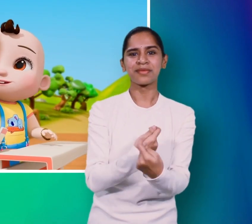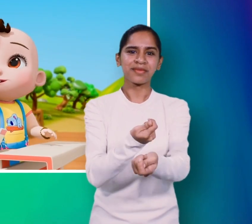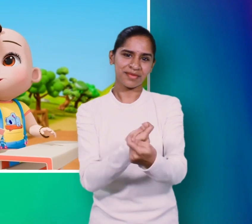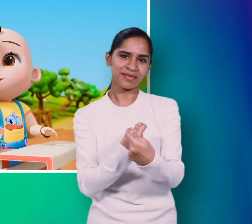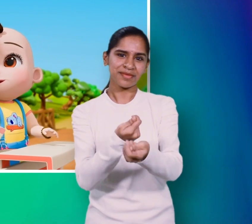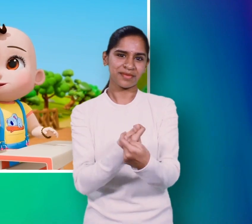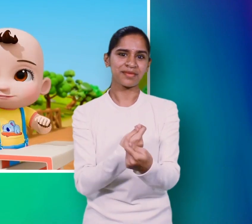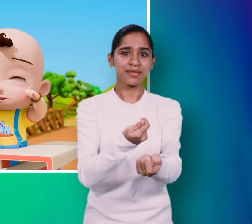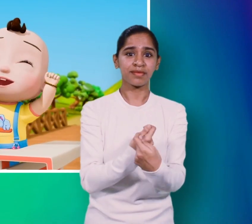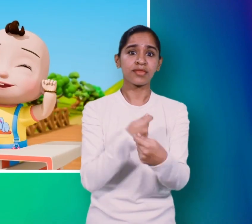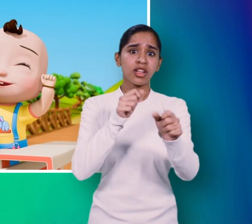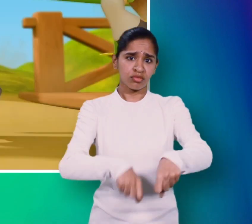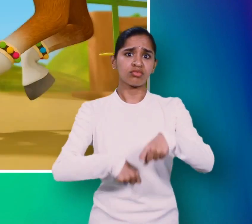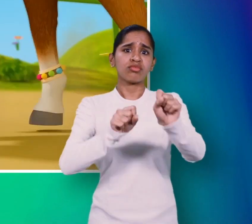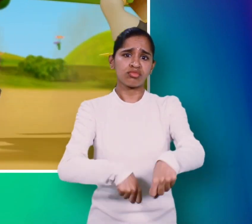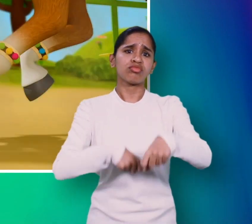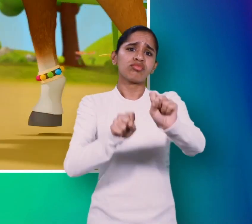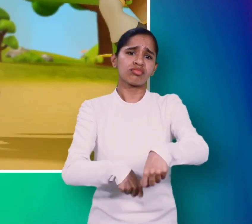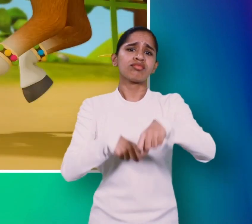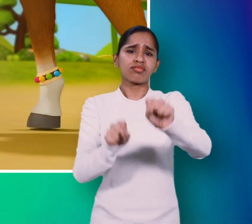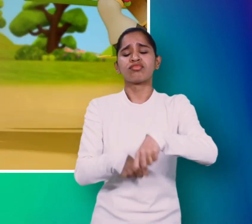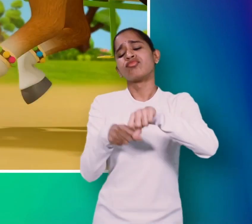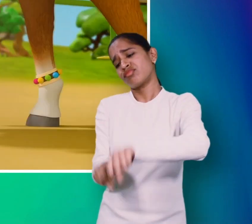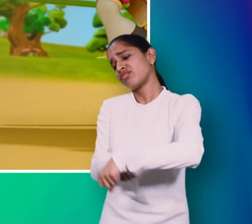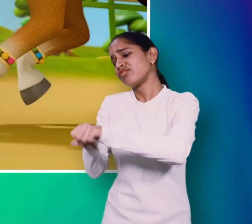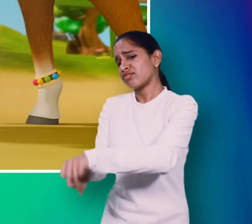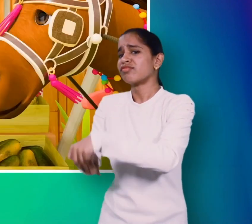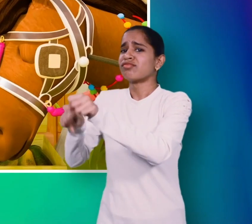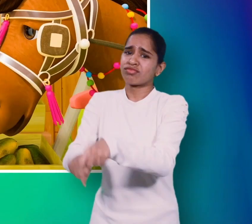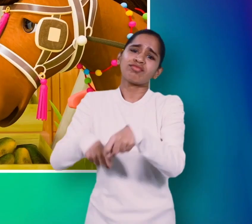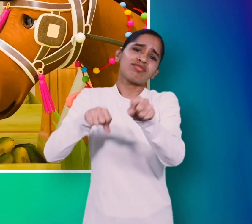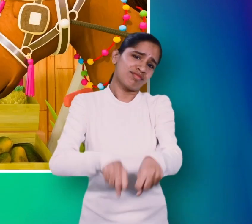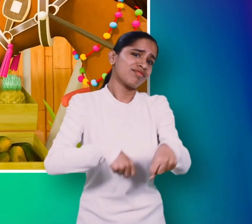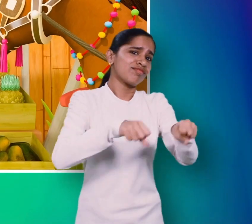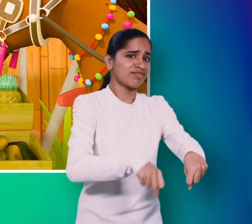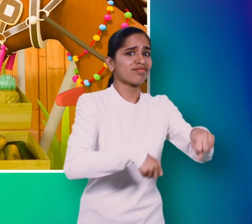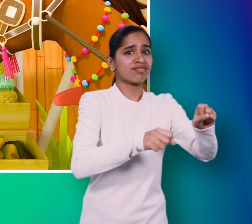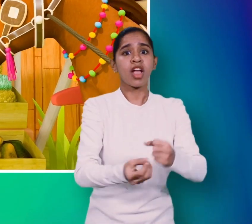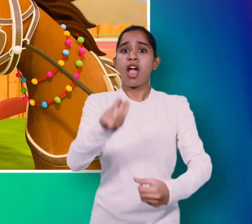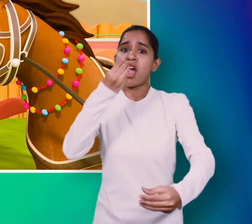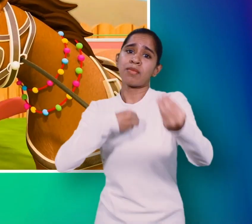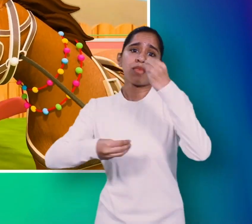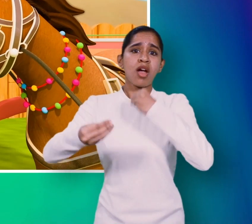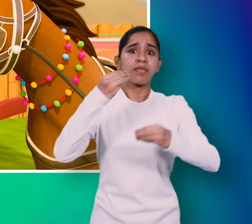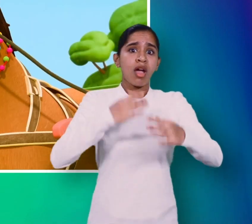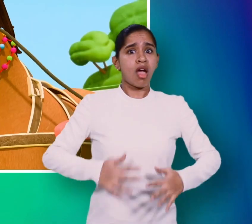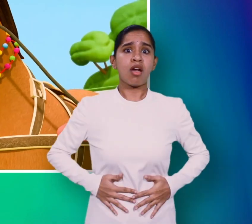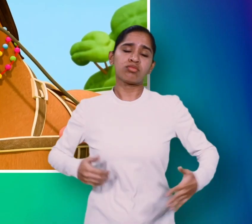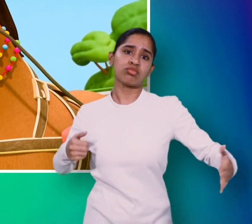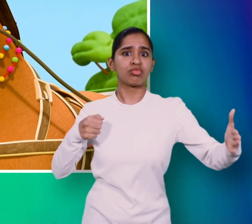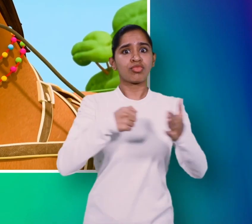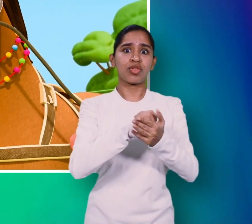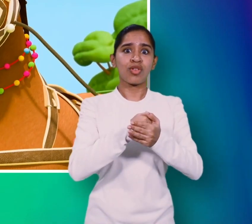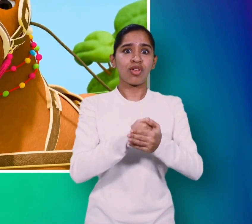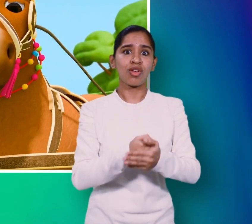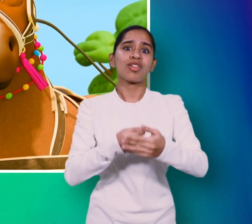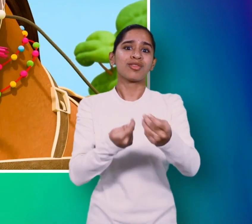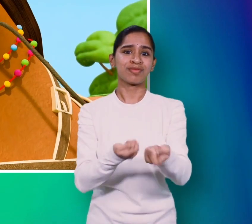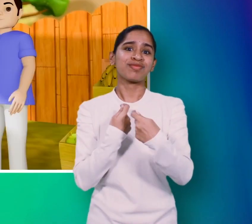घोड़ा टबक टबक चलता दाएं बाएं भी वो करता खाना खाकर पेट भरता बोले रम पम